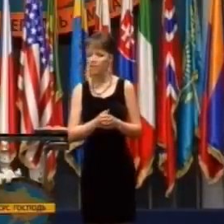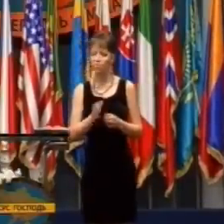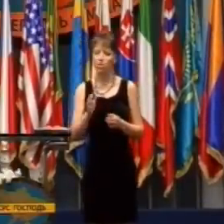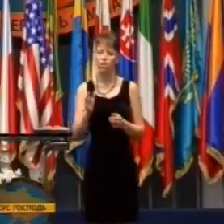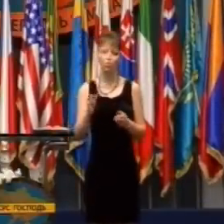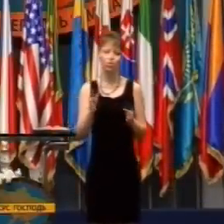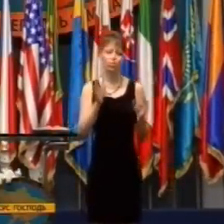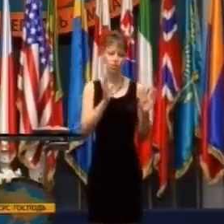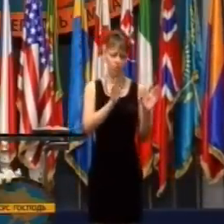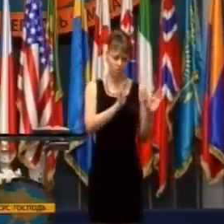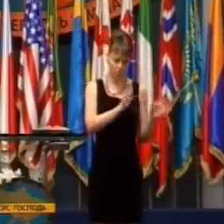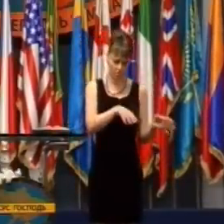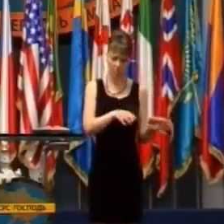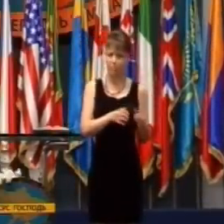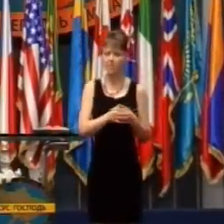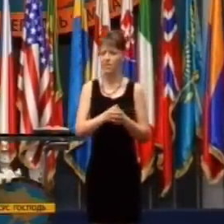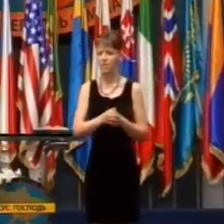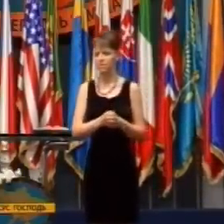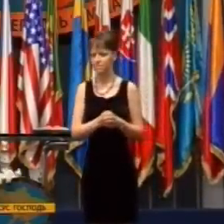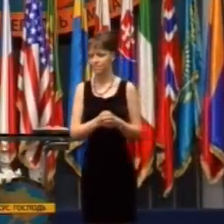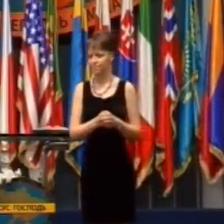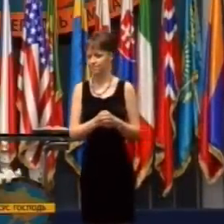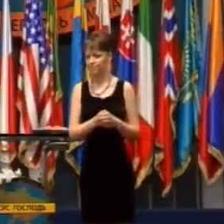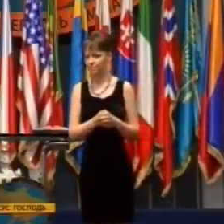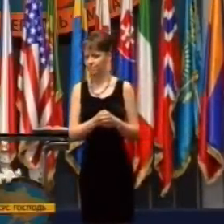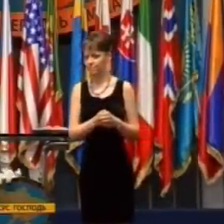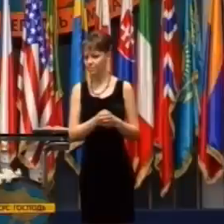so ženou sme už boli v posteli